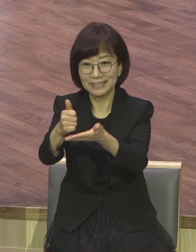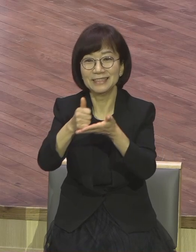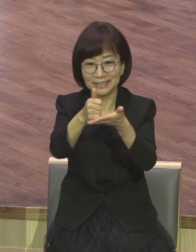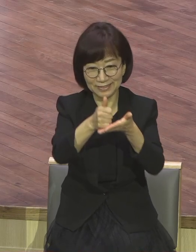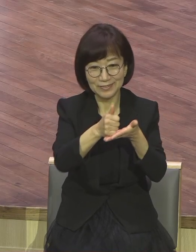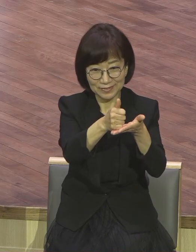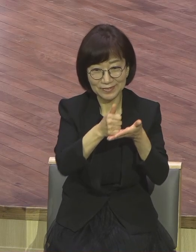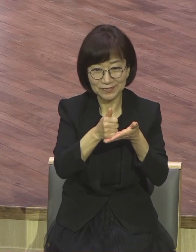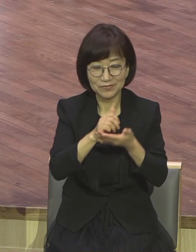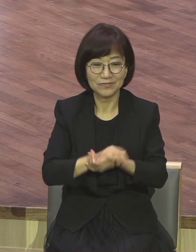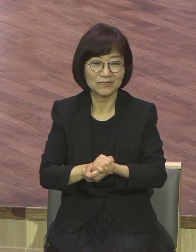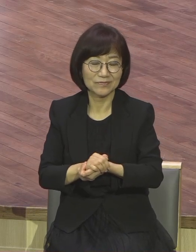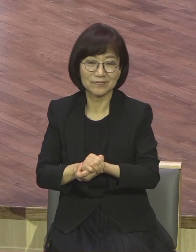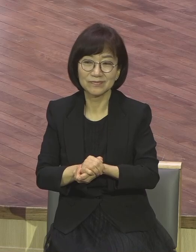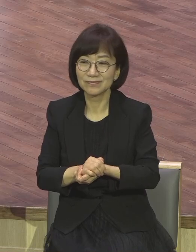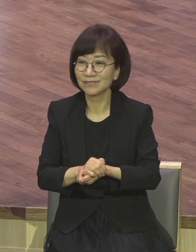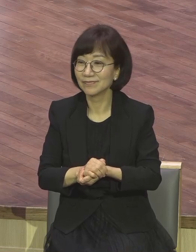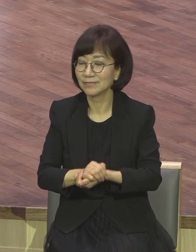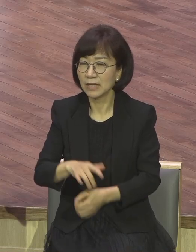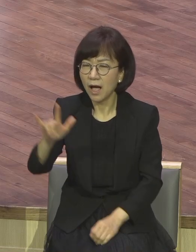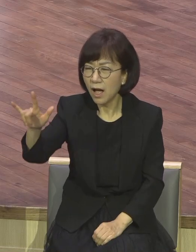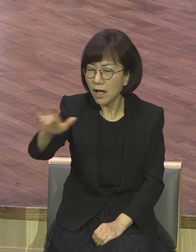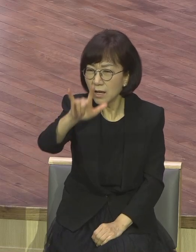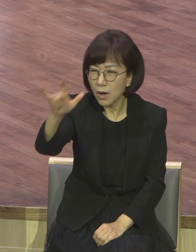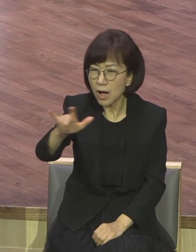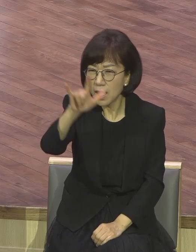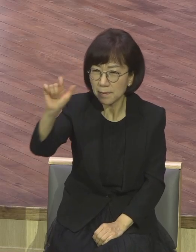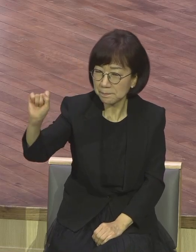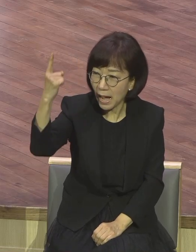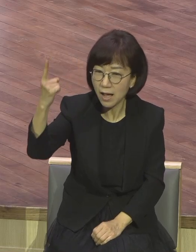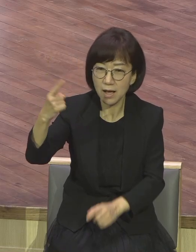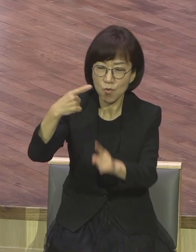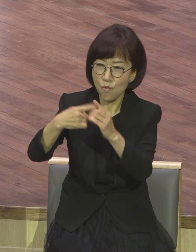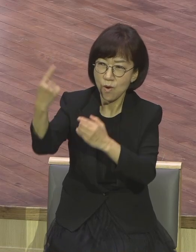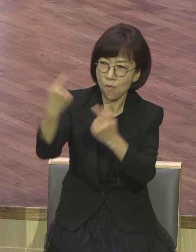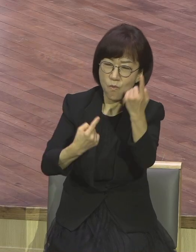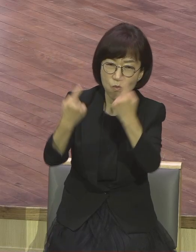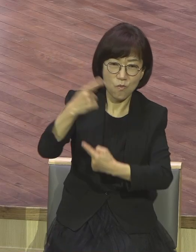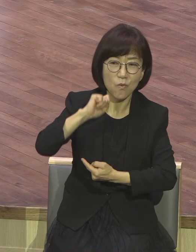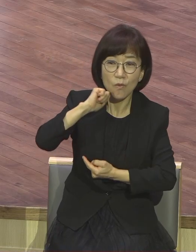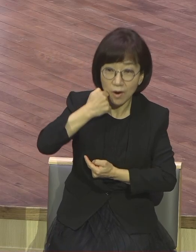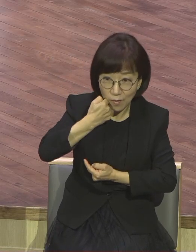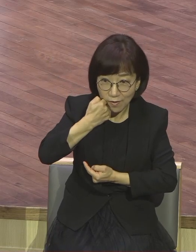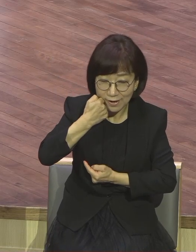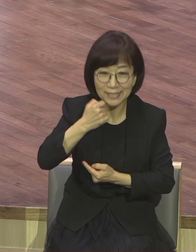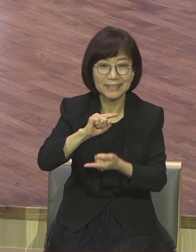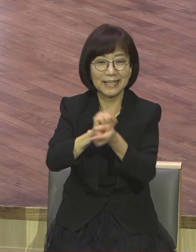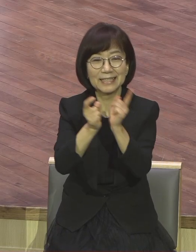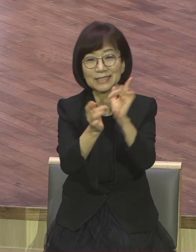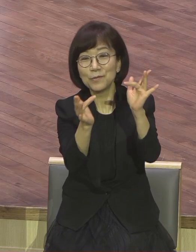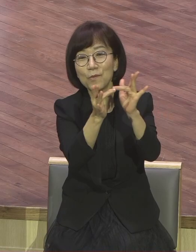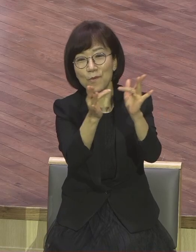코로나19로 인해서 교회 오기 힘든 분들 많잖아요. 그래서 온라인으로 영접하자는 겁니다.